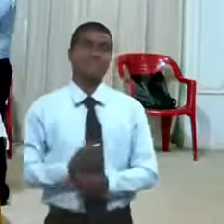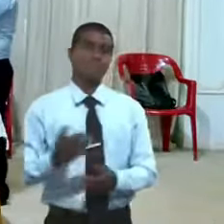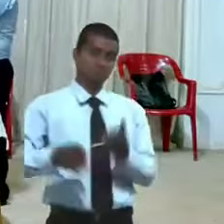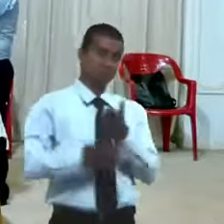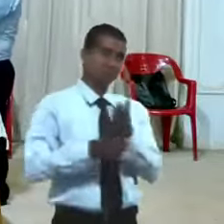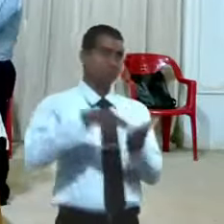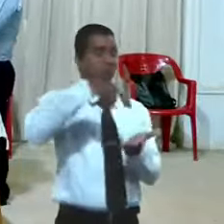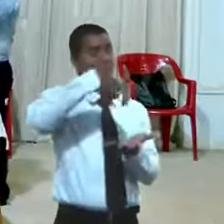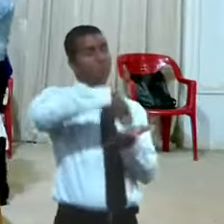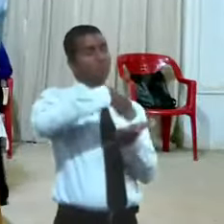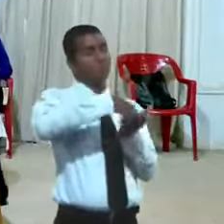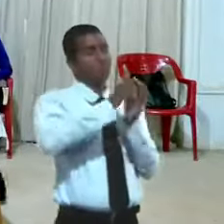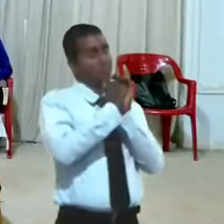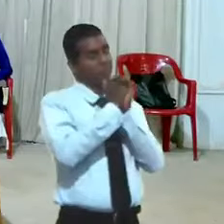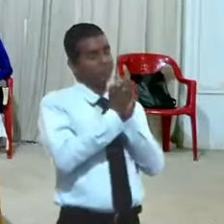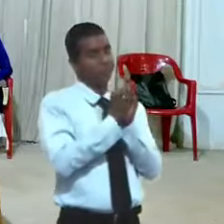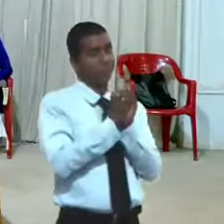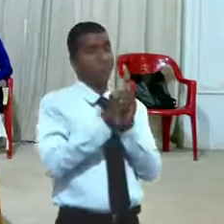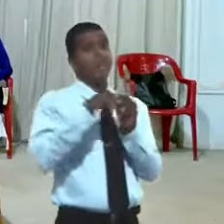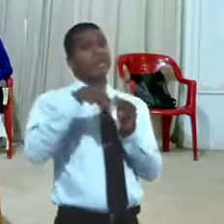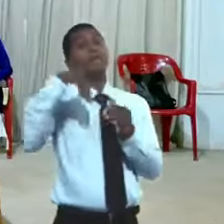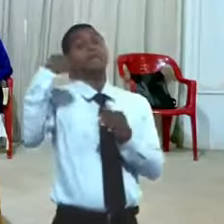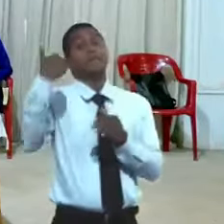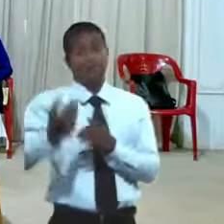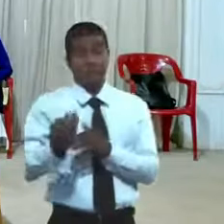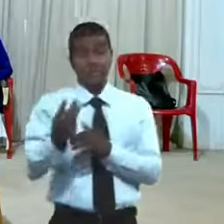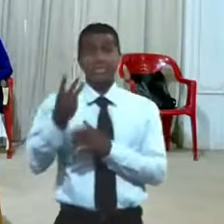mandaron un tercer capitán